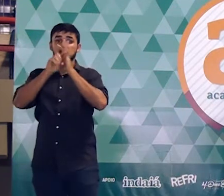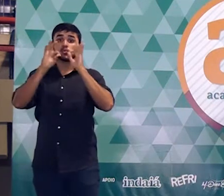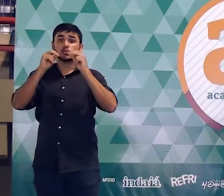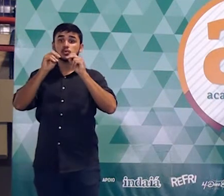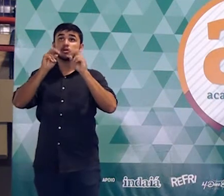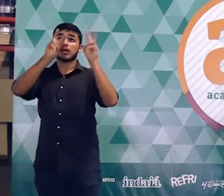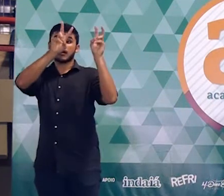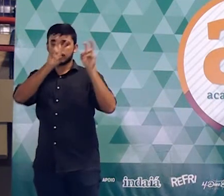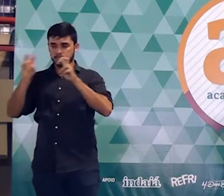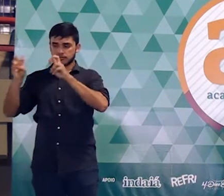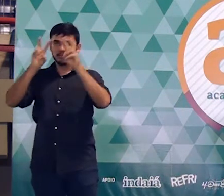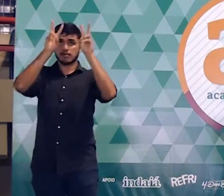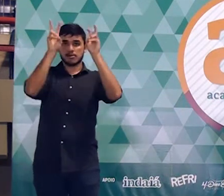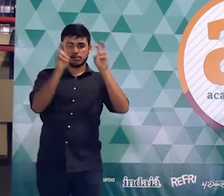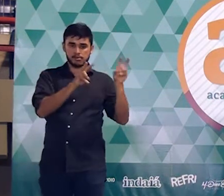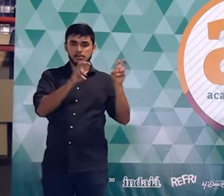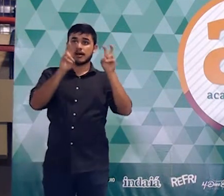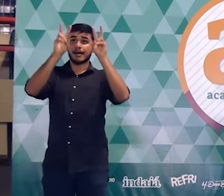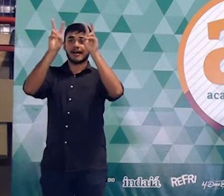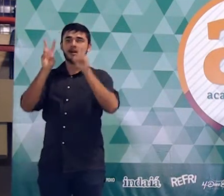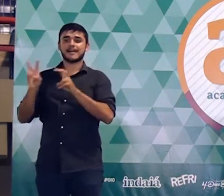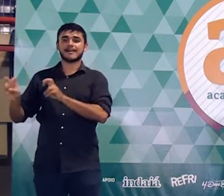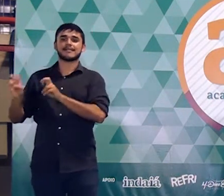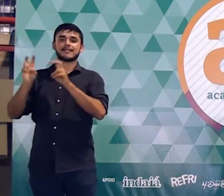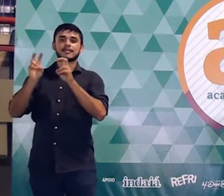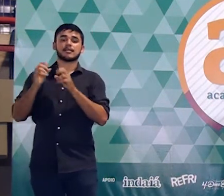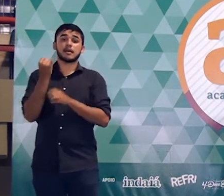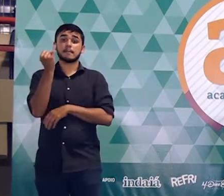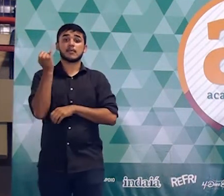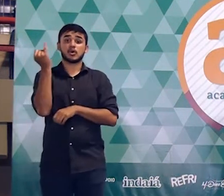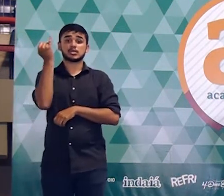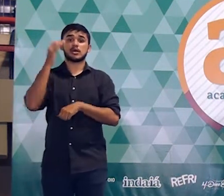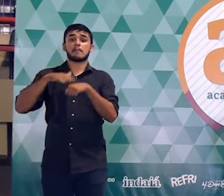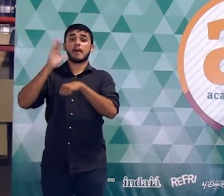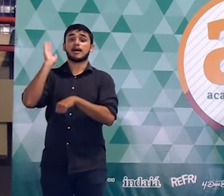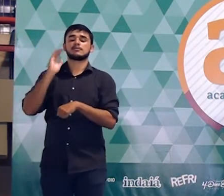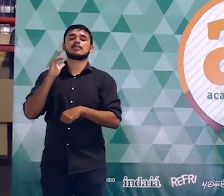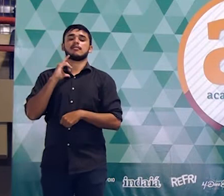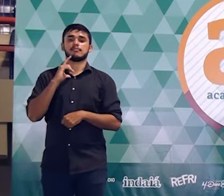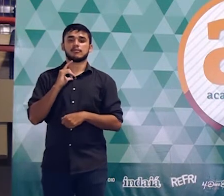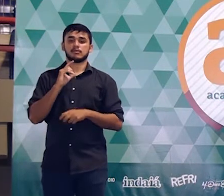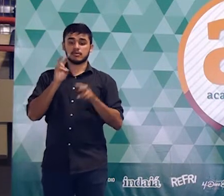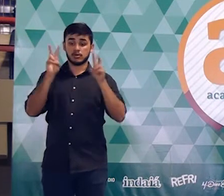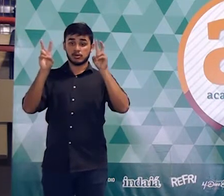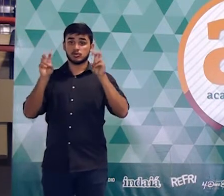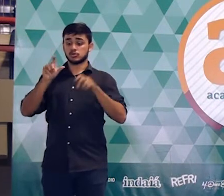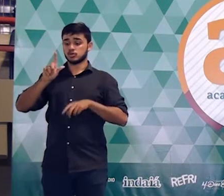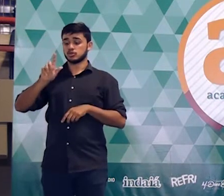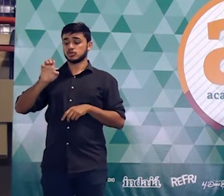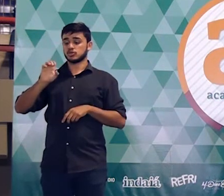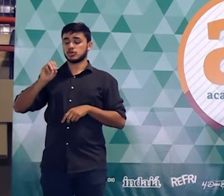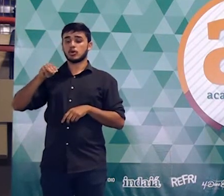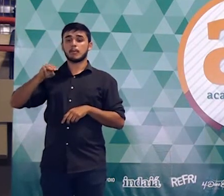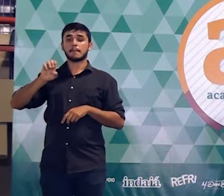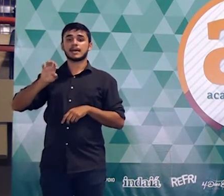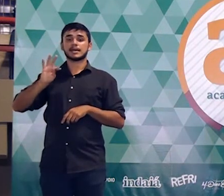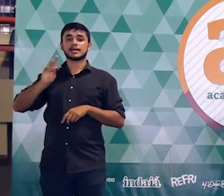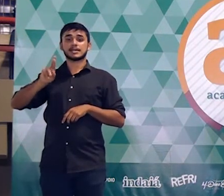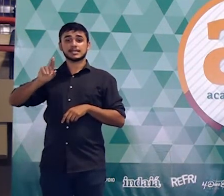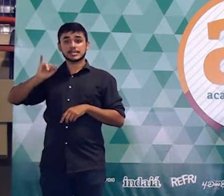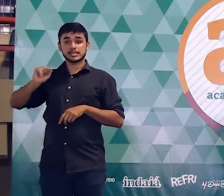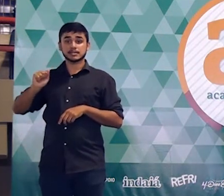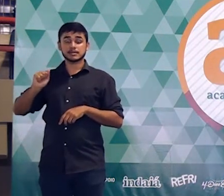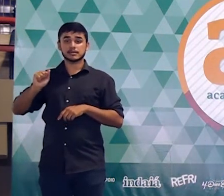assunto, para ver o seguinte, quais são os assuntos mais importantes. E dentro da geometria plana, como eu falei para vocês no comecinho da aula,